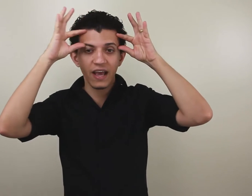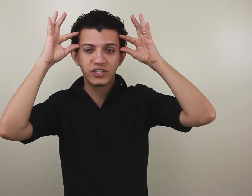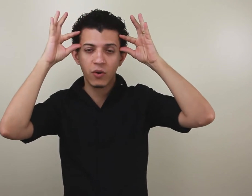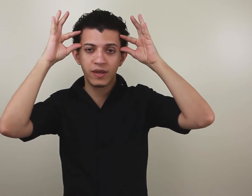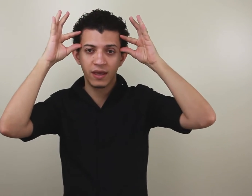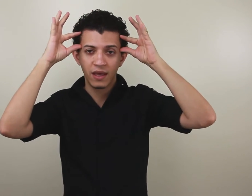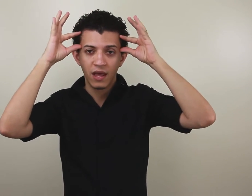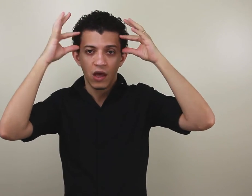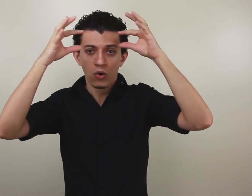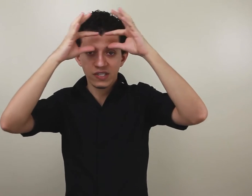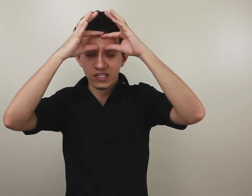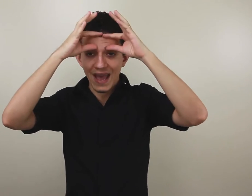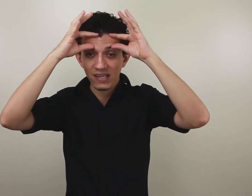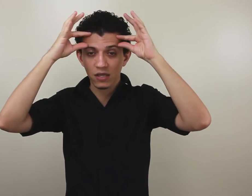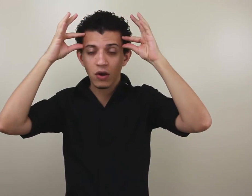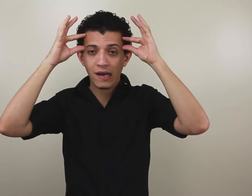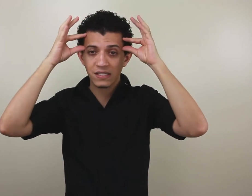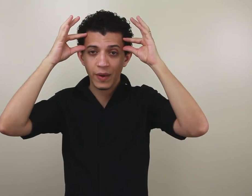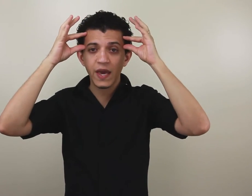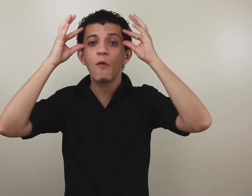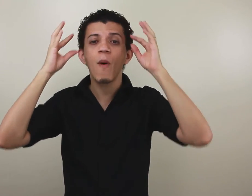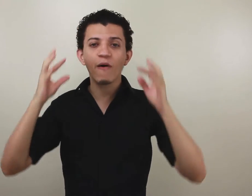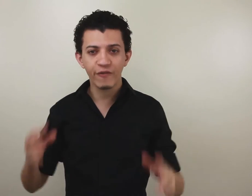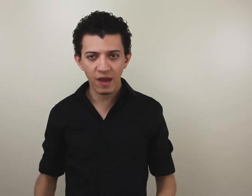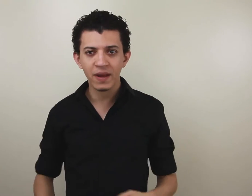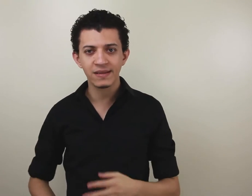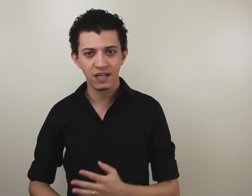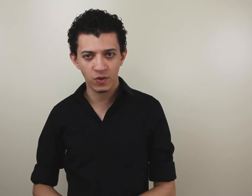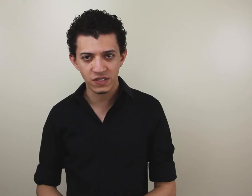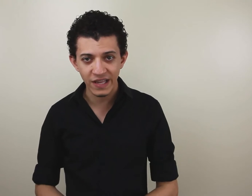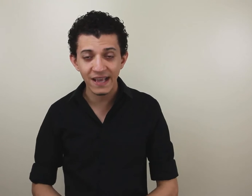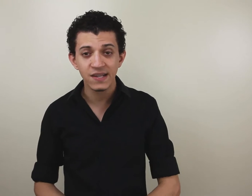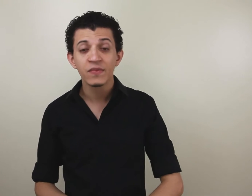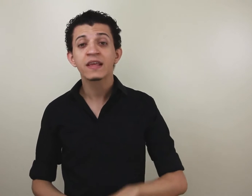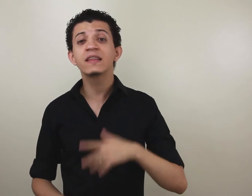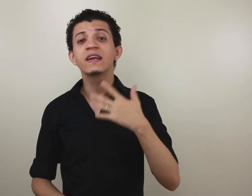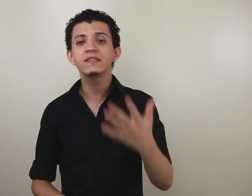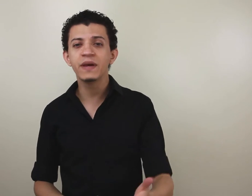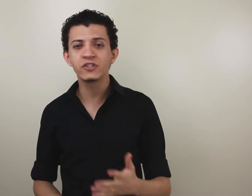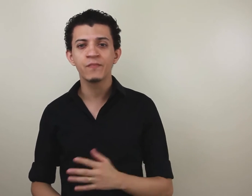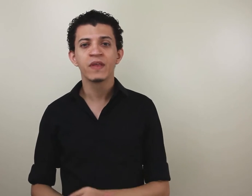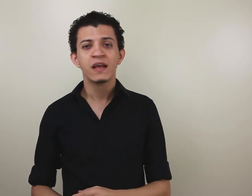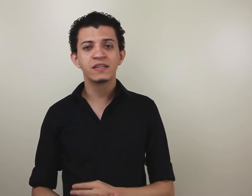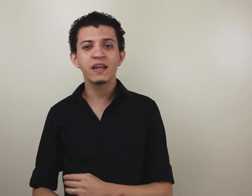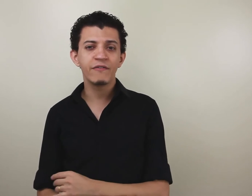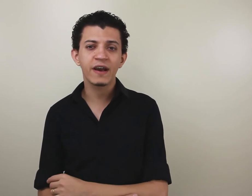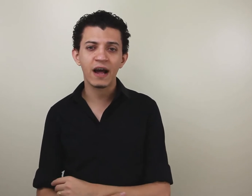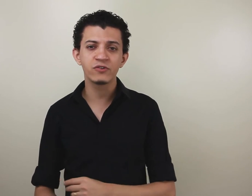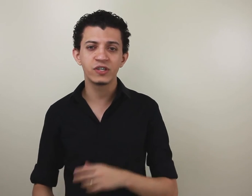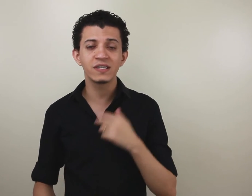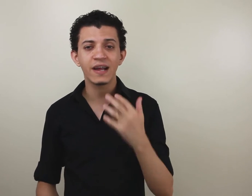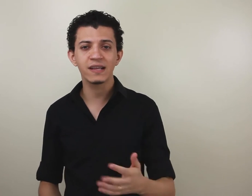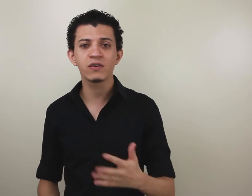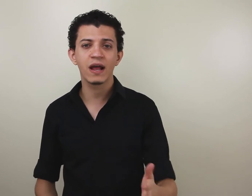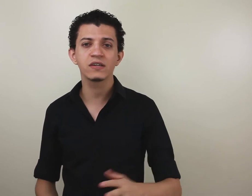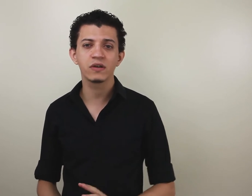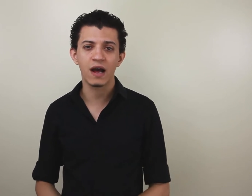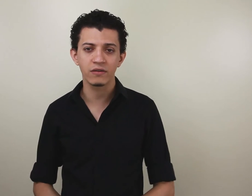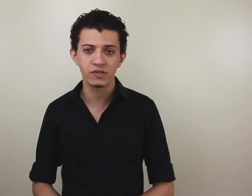região aqui. Ou seja, essa locação aqui é um morfema nas línguas de sinais, que transmite significados de sinais que são relacionados